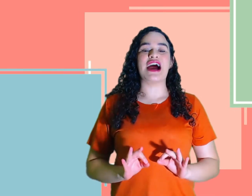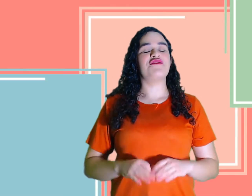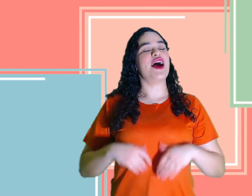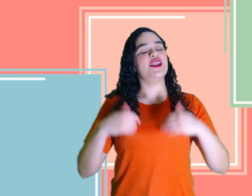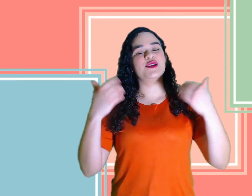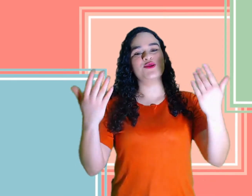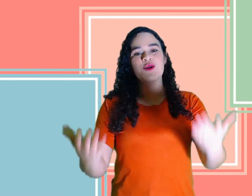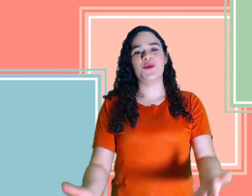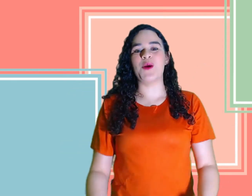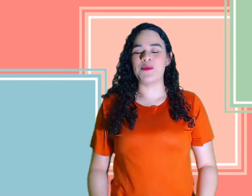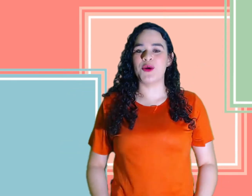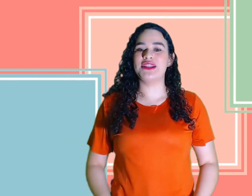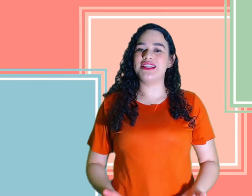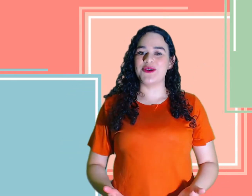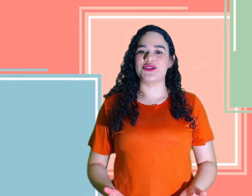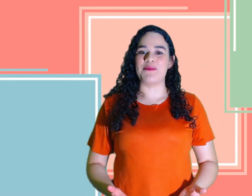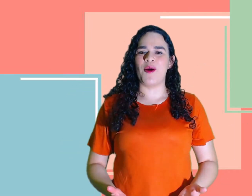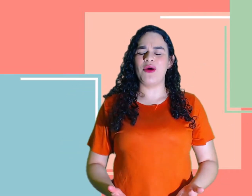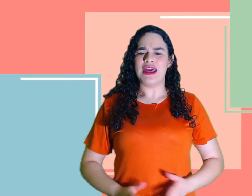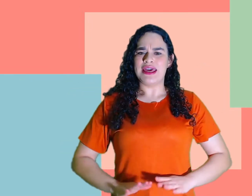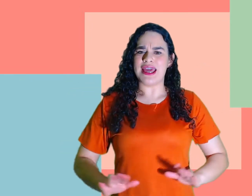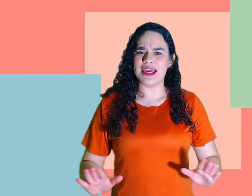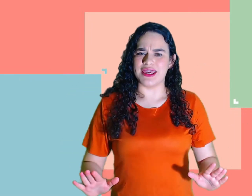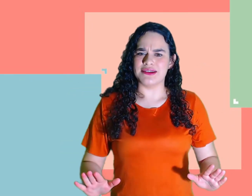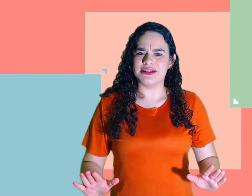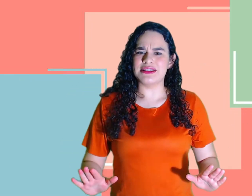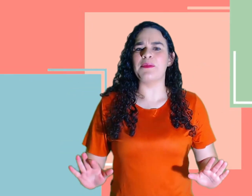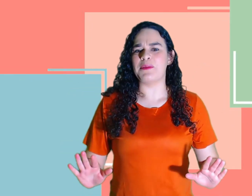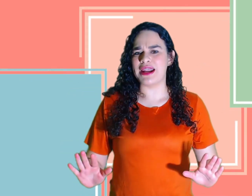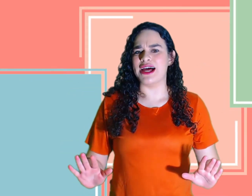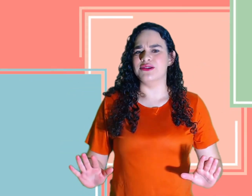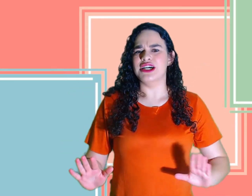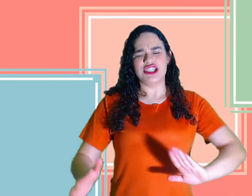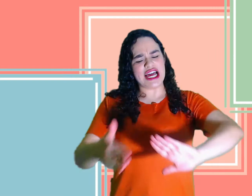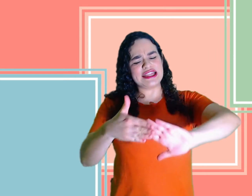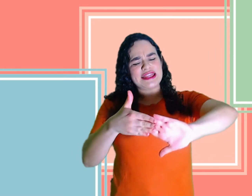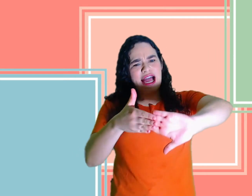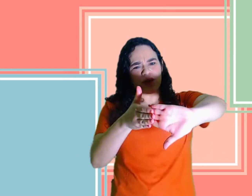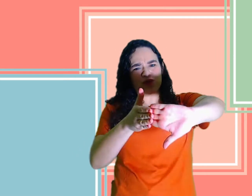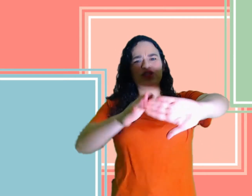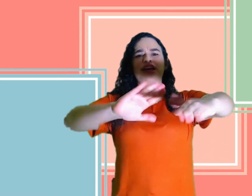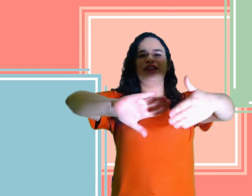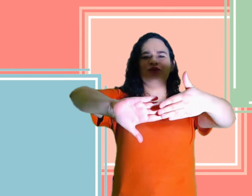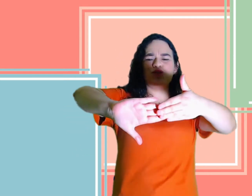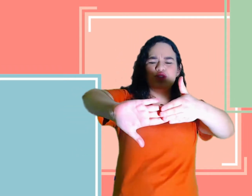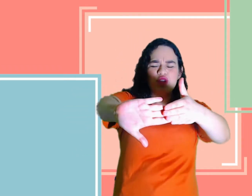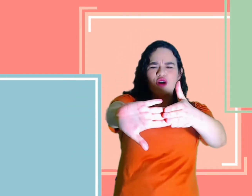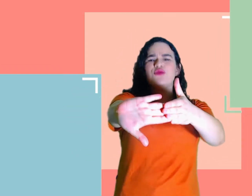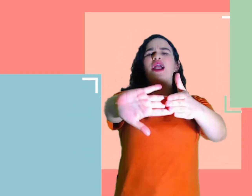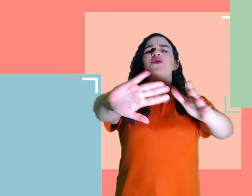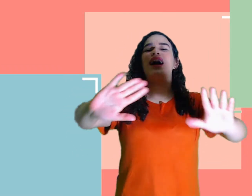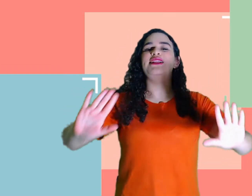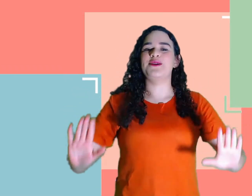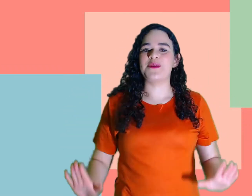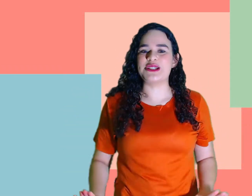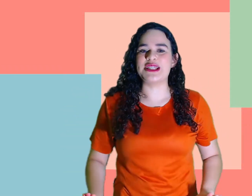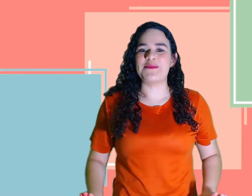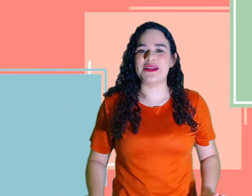falando sobre o amor de Deus, tá bom? E aí, tá preparado? Já tá com os dedinhos todos alongadinhos para a gente aprender?